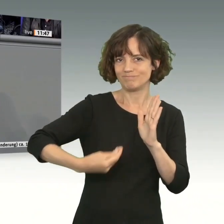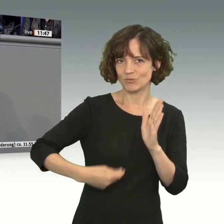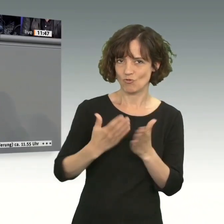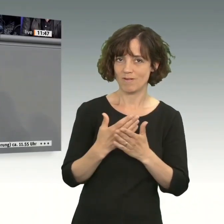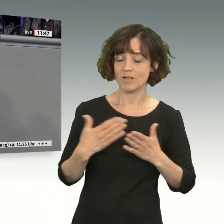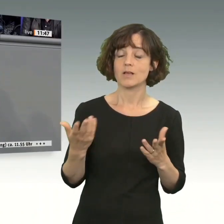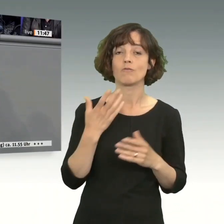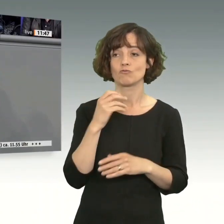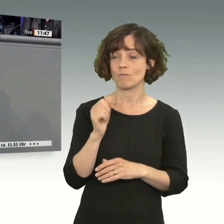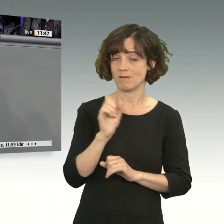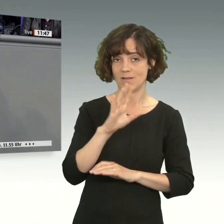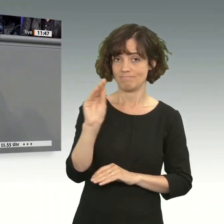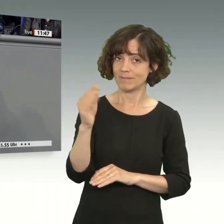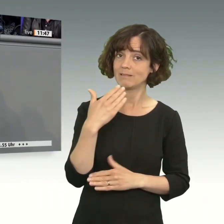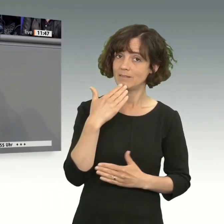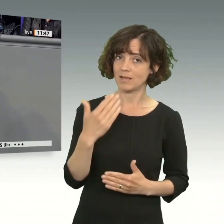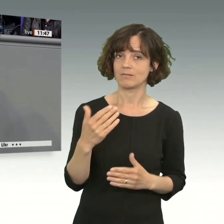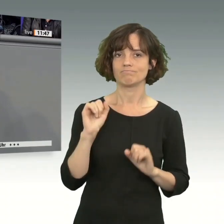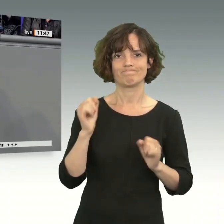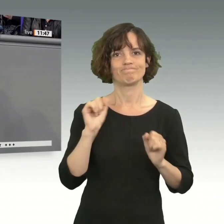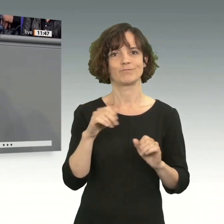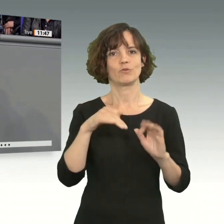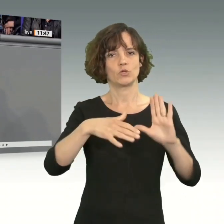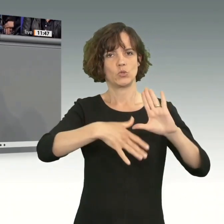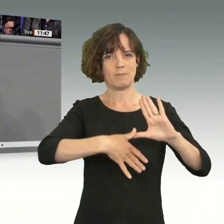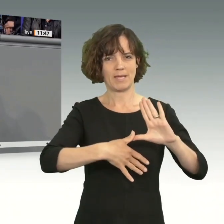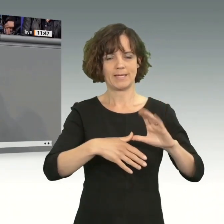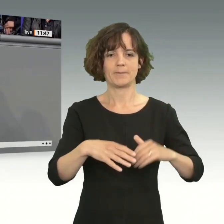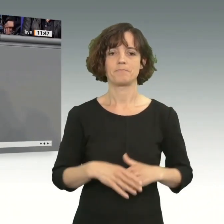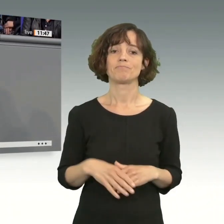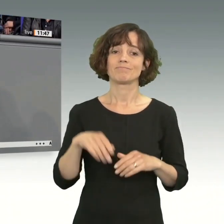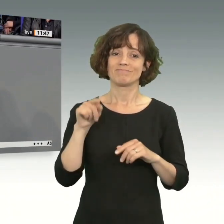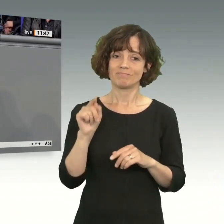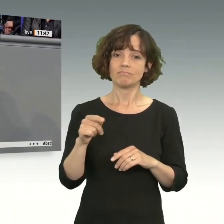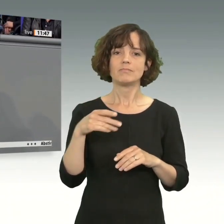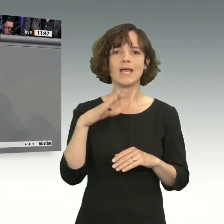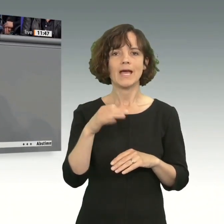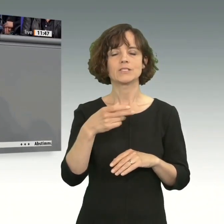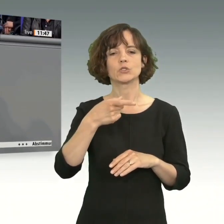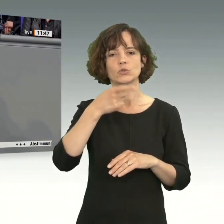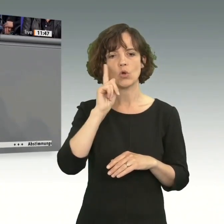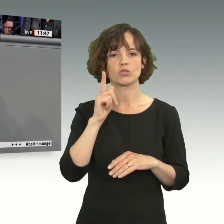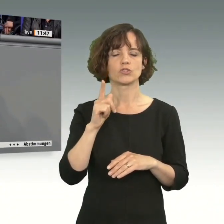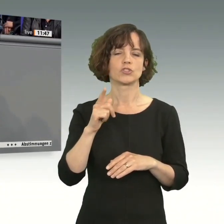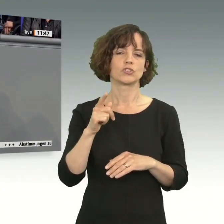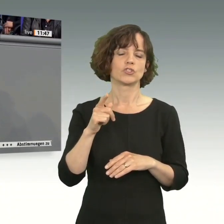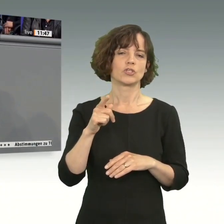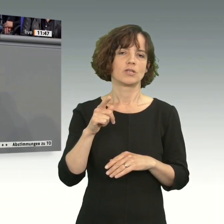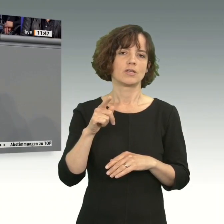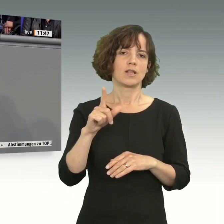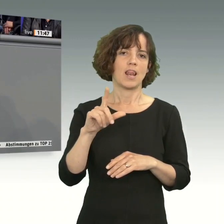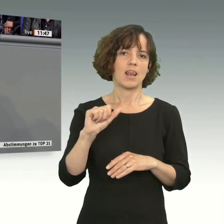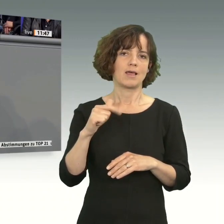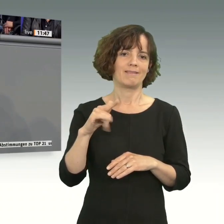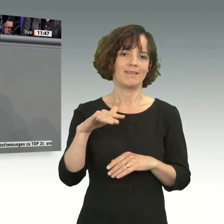Stelle mich nochmal bedanken für Ihr Engagement in Südamerika. Als einzige Deutsch-Latiner im Bundestag kommen sehr